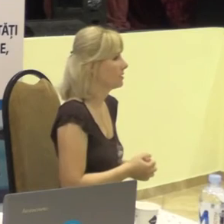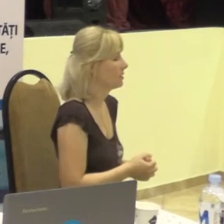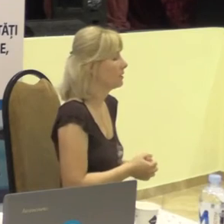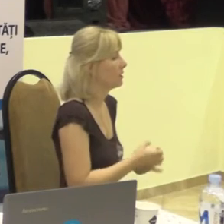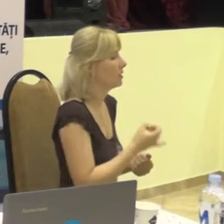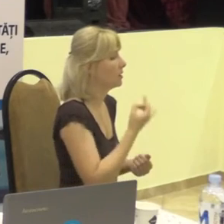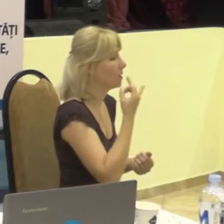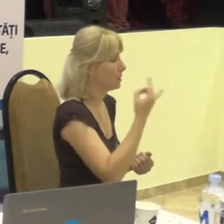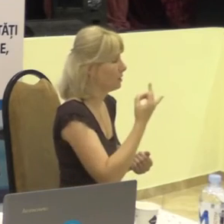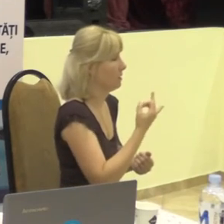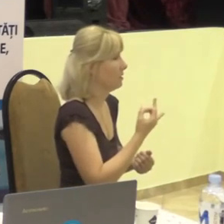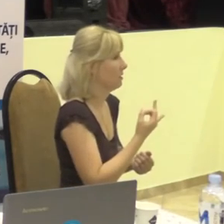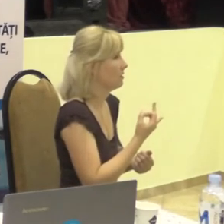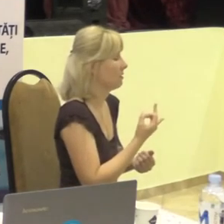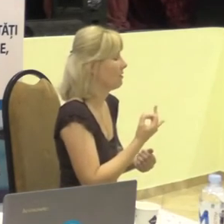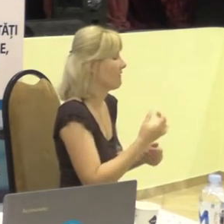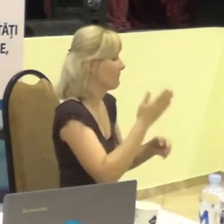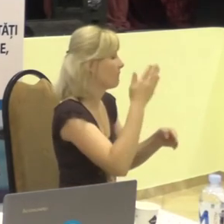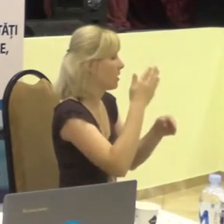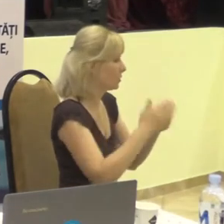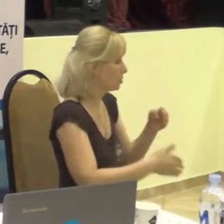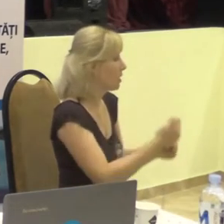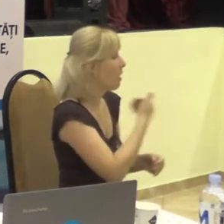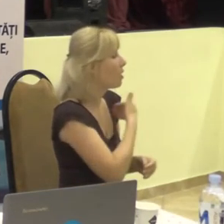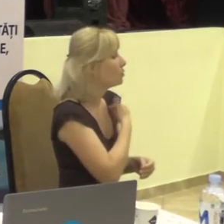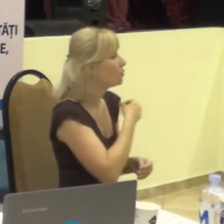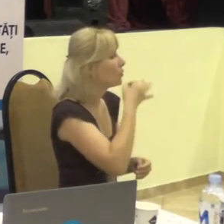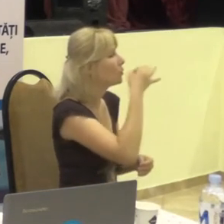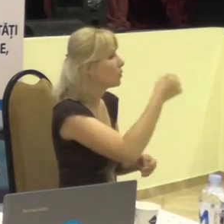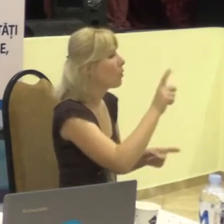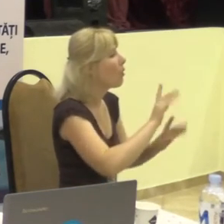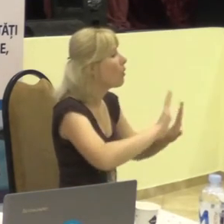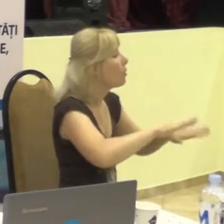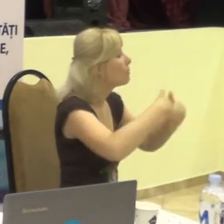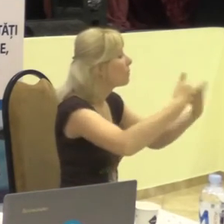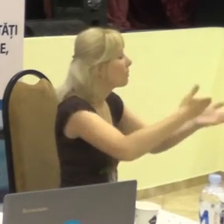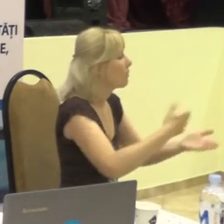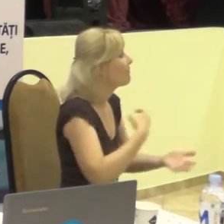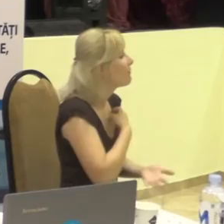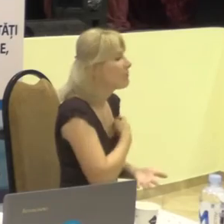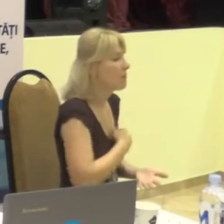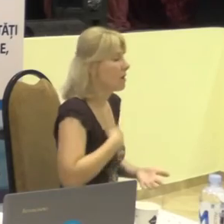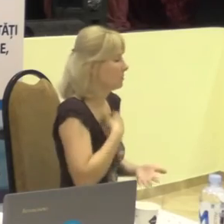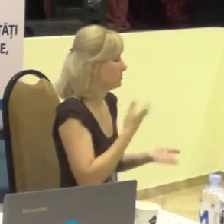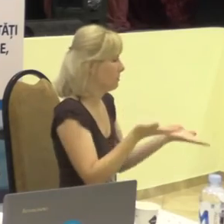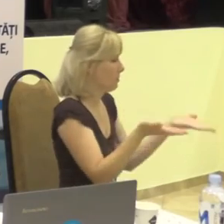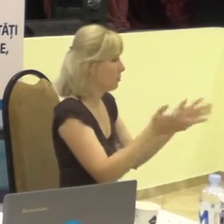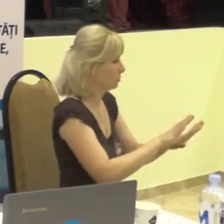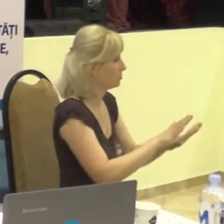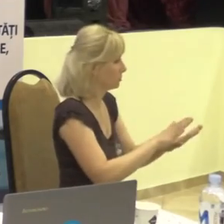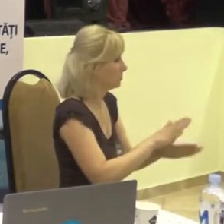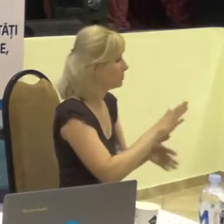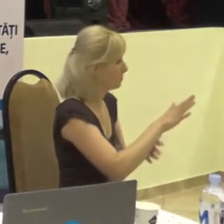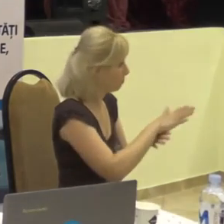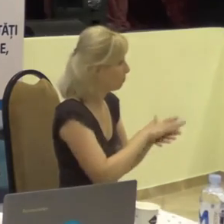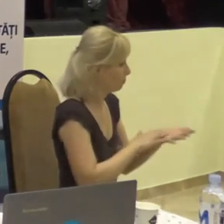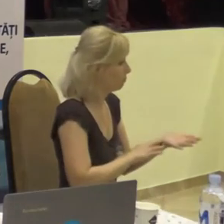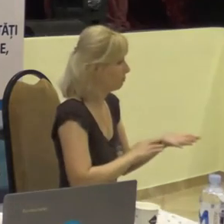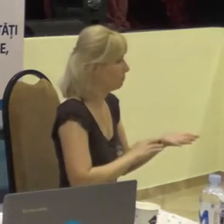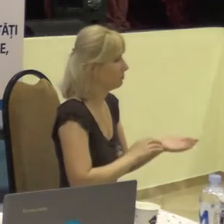Și, totuși, la final vreau să vezi că o recomandă, are parte principalul rămânerii, totuși.